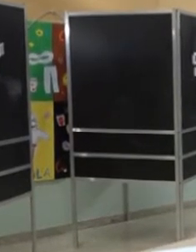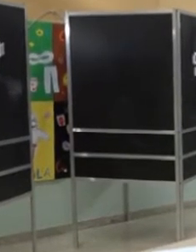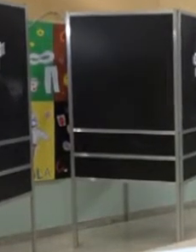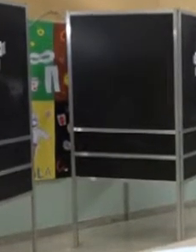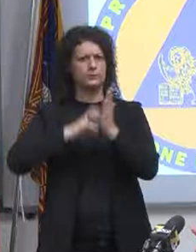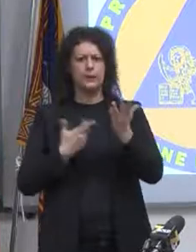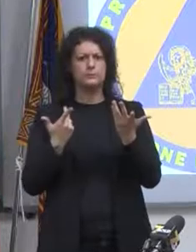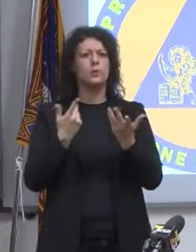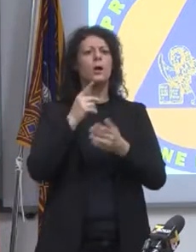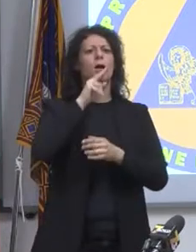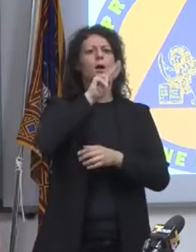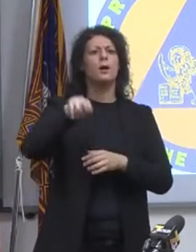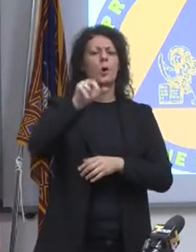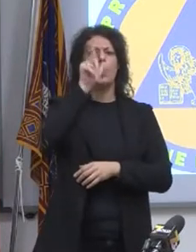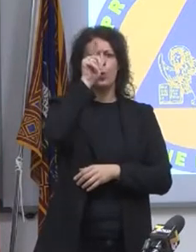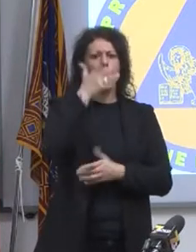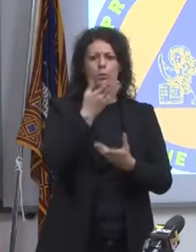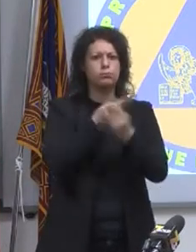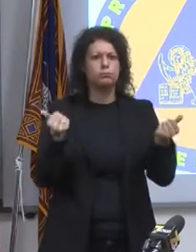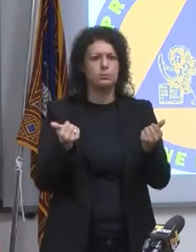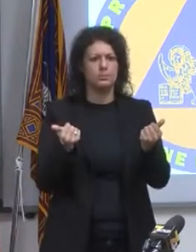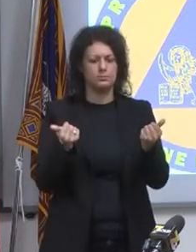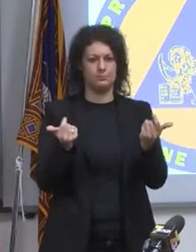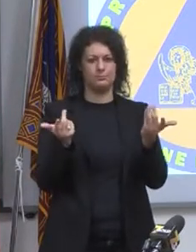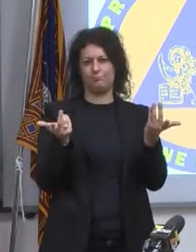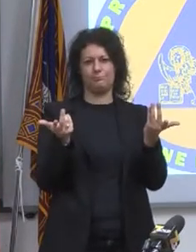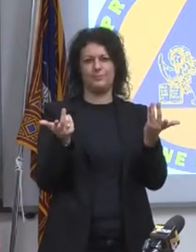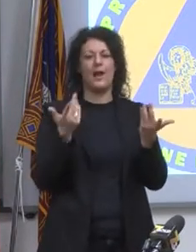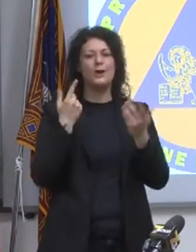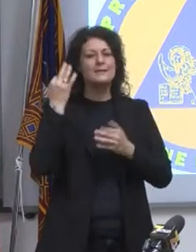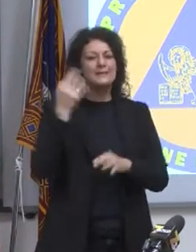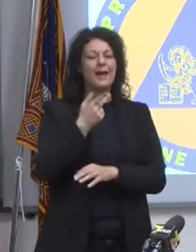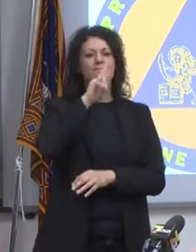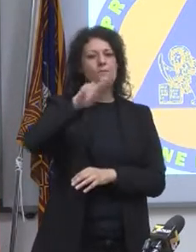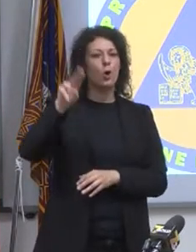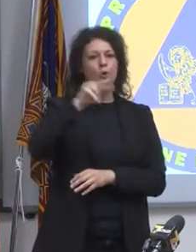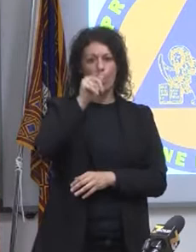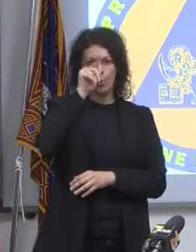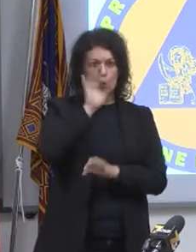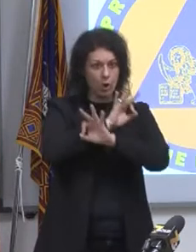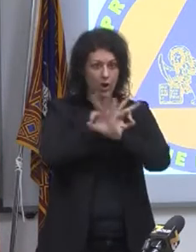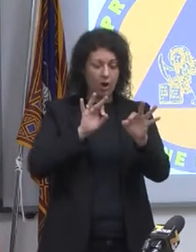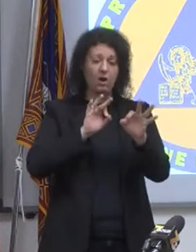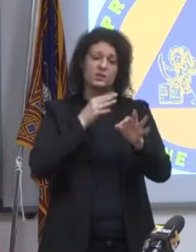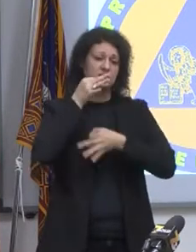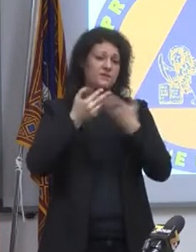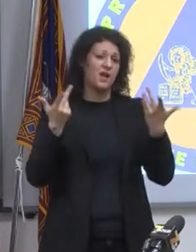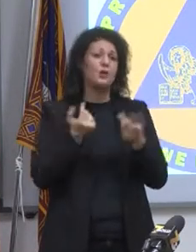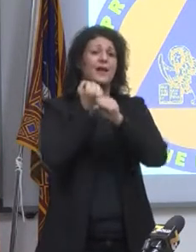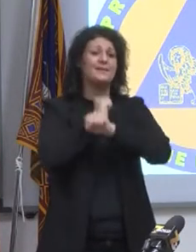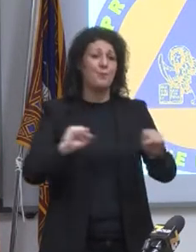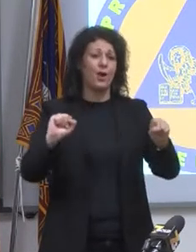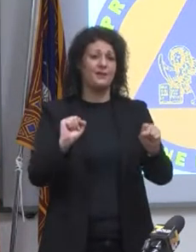anche la democrazia. Non far votare a luglio vorrebbe dire e sospendere la democrazia. Non ci vedo altre soluzioni.